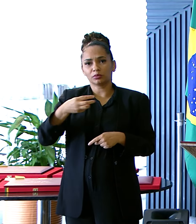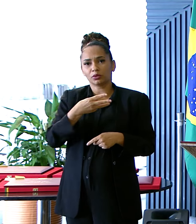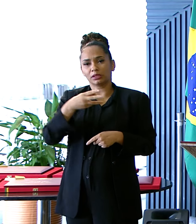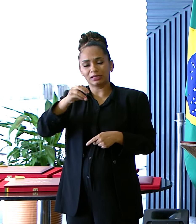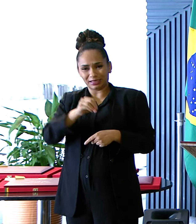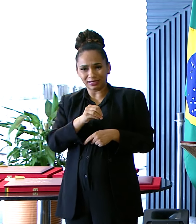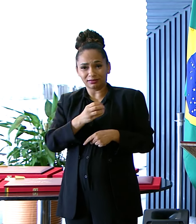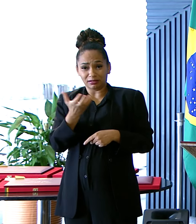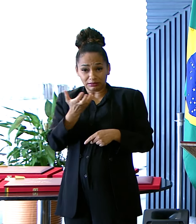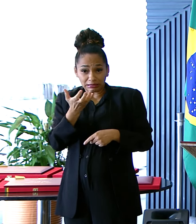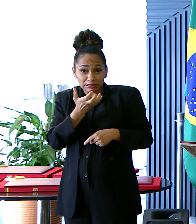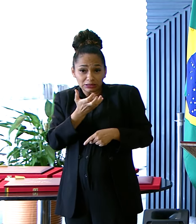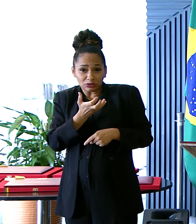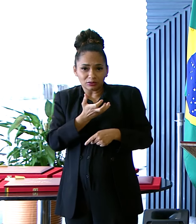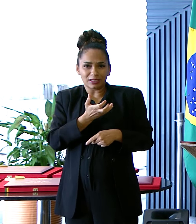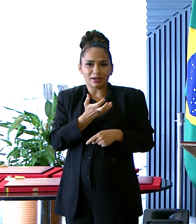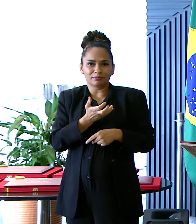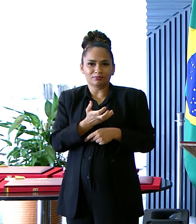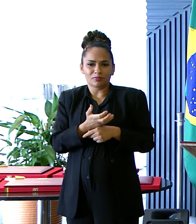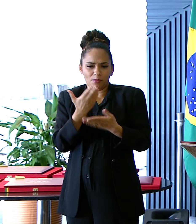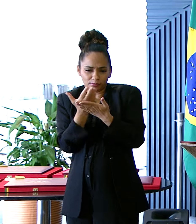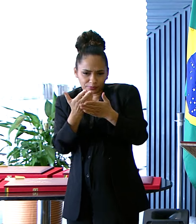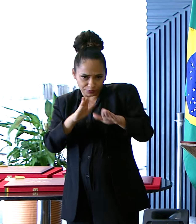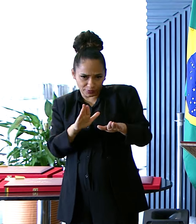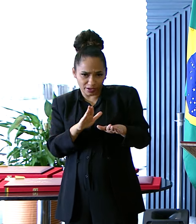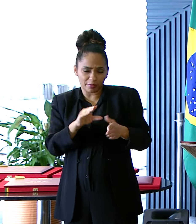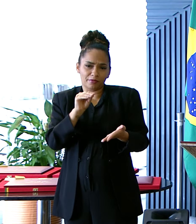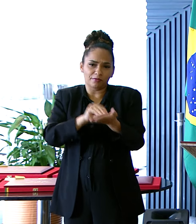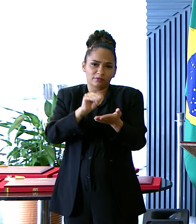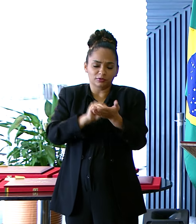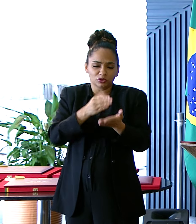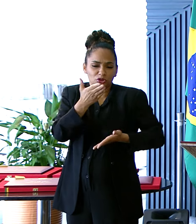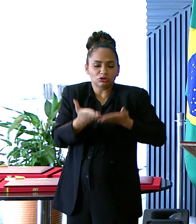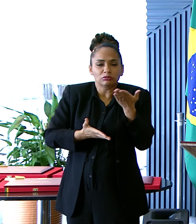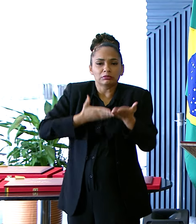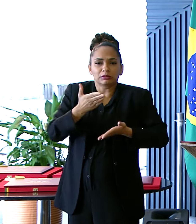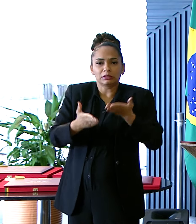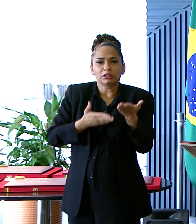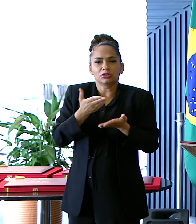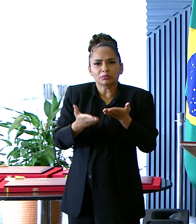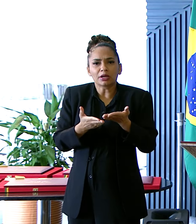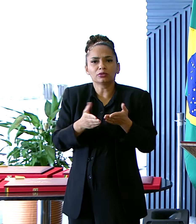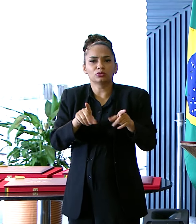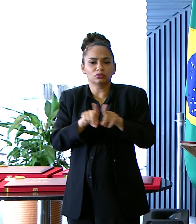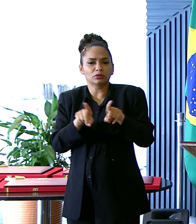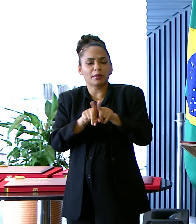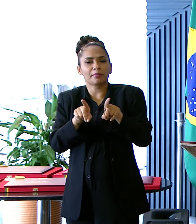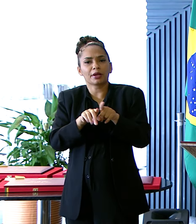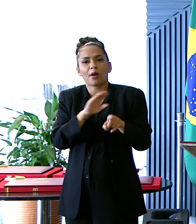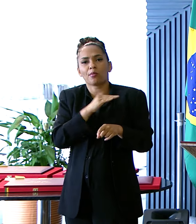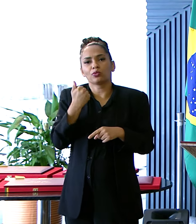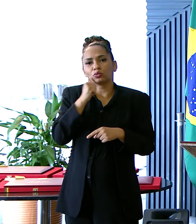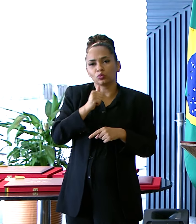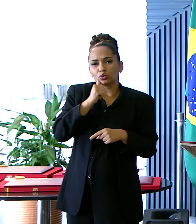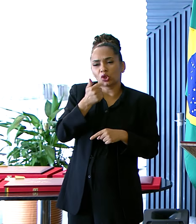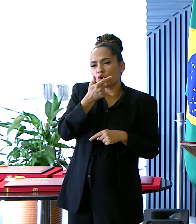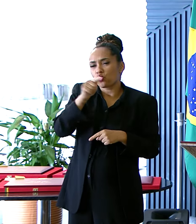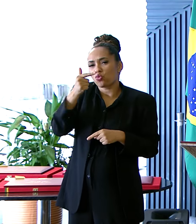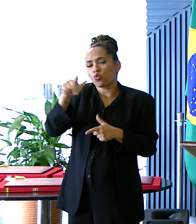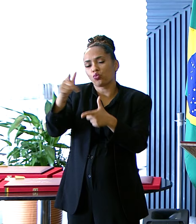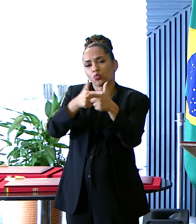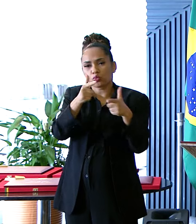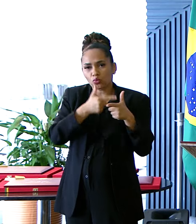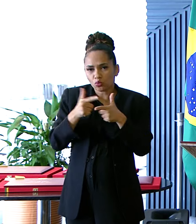Zerar As necessidades Não atendidas De contracepção As mortes Maternas Evitáveis E outras Situações